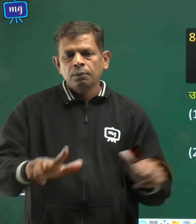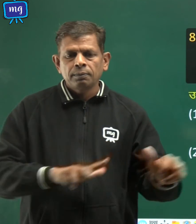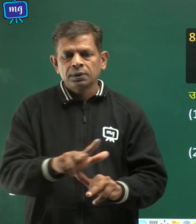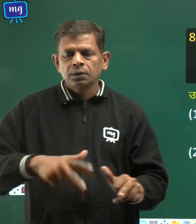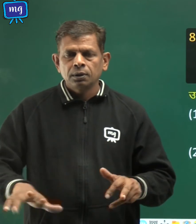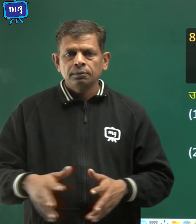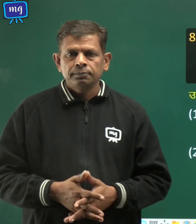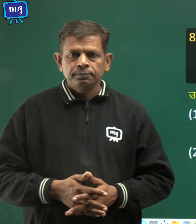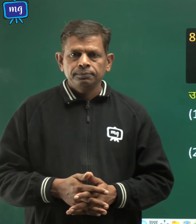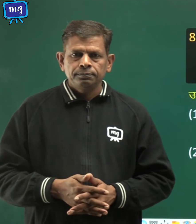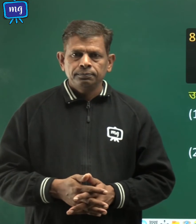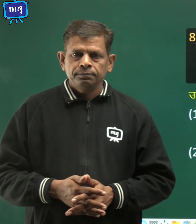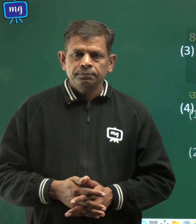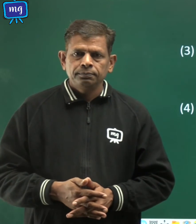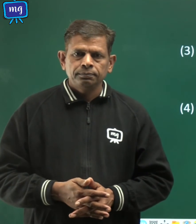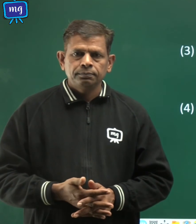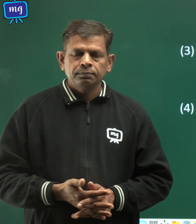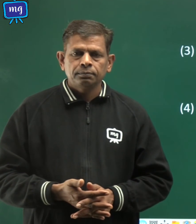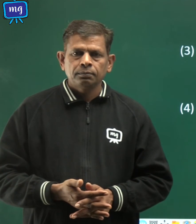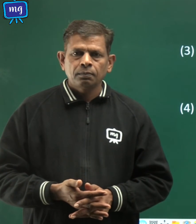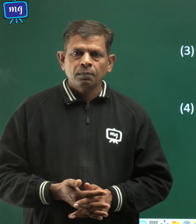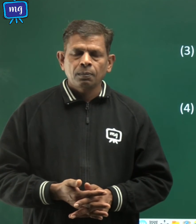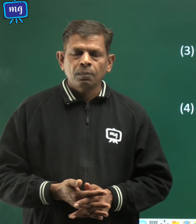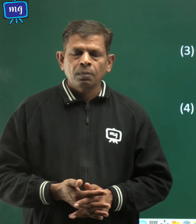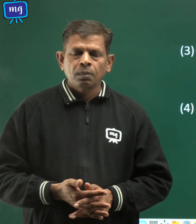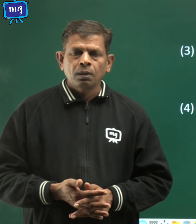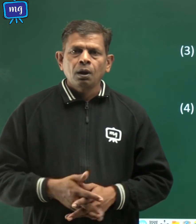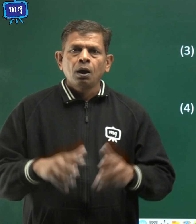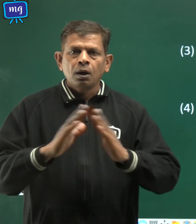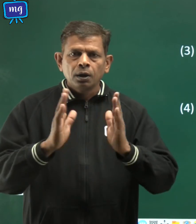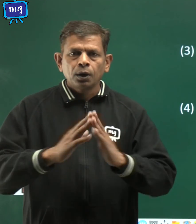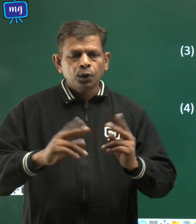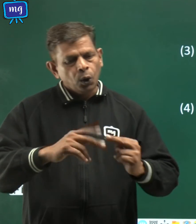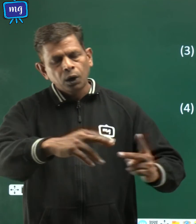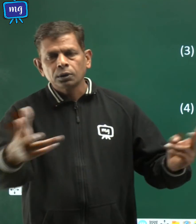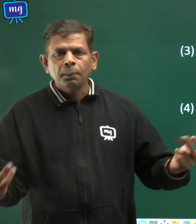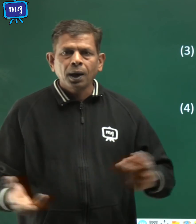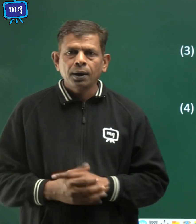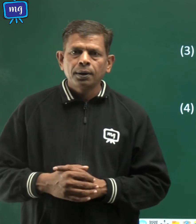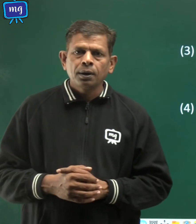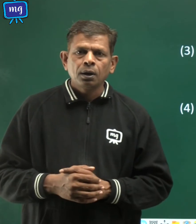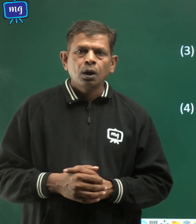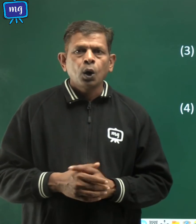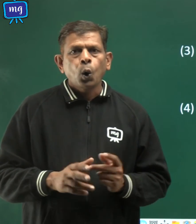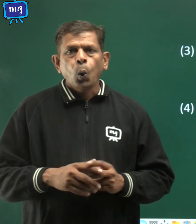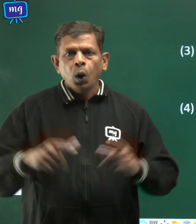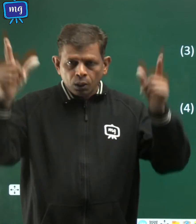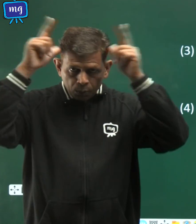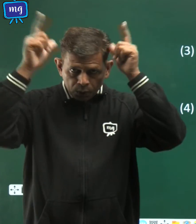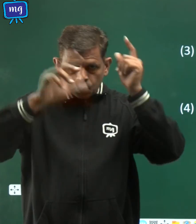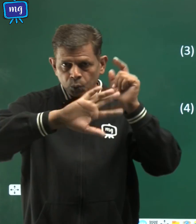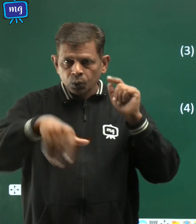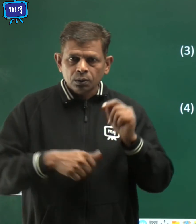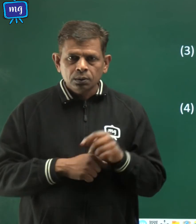घरेलू सामान पालतू पश्वों